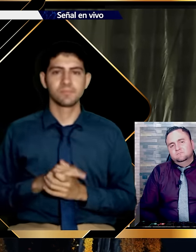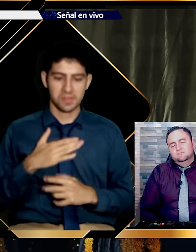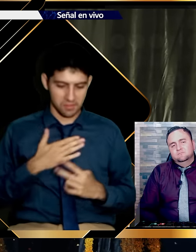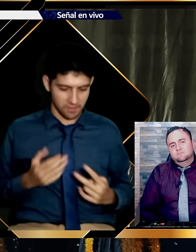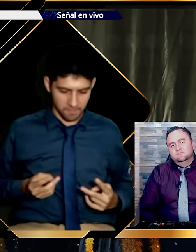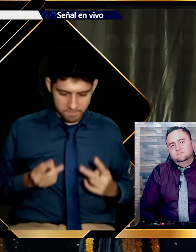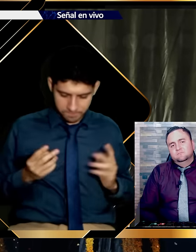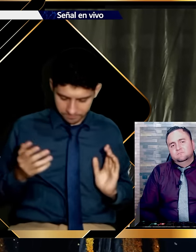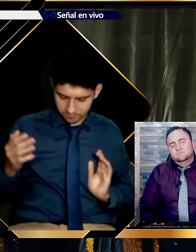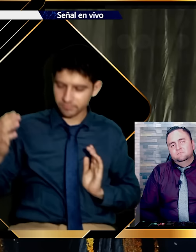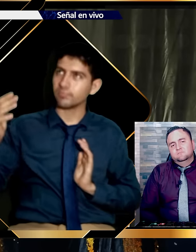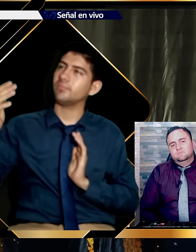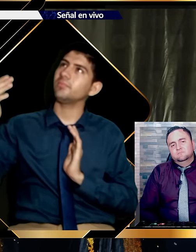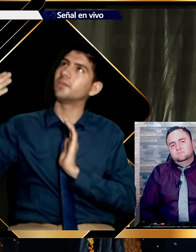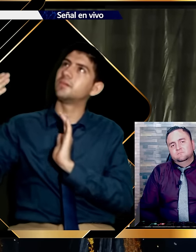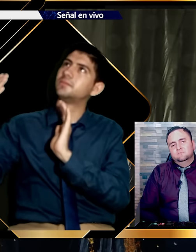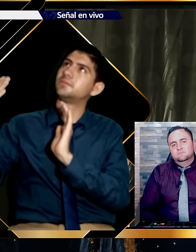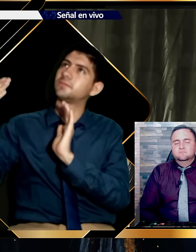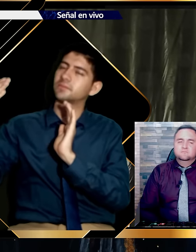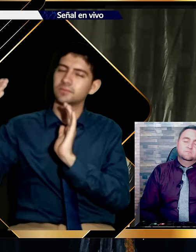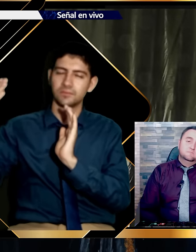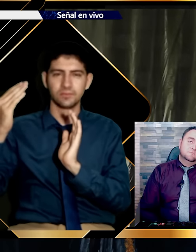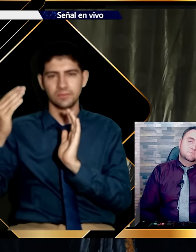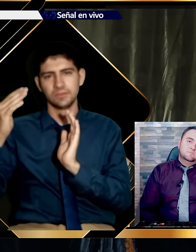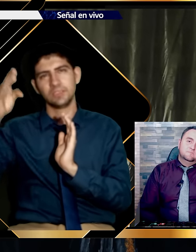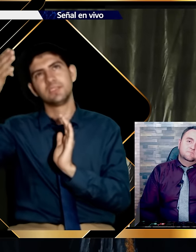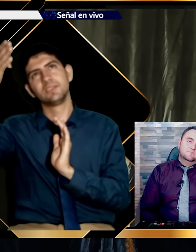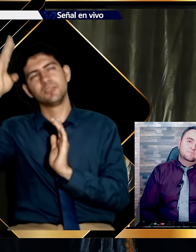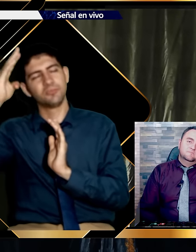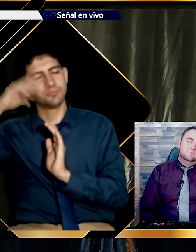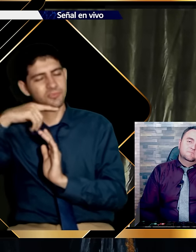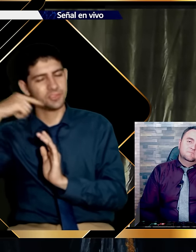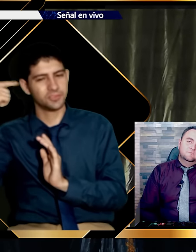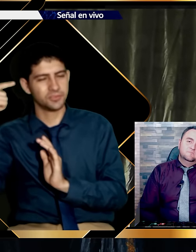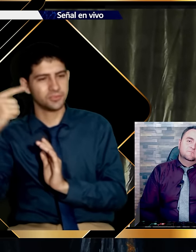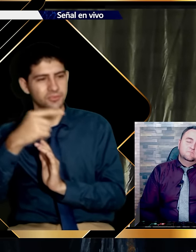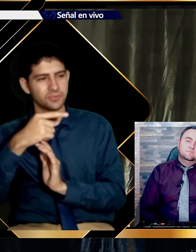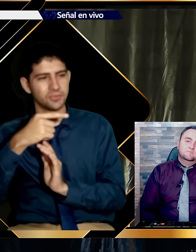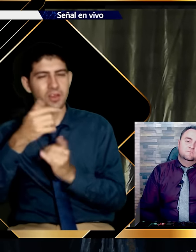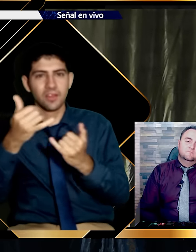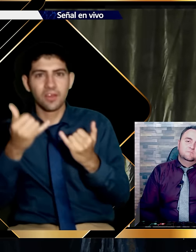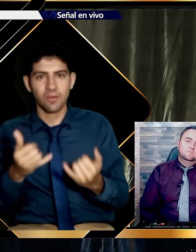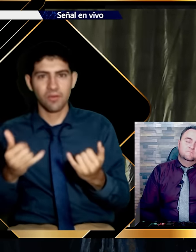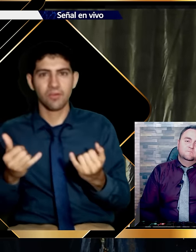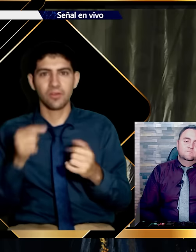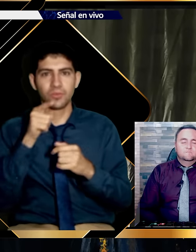Y Mefiboset llegó a la mesa del rey. Y el rey lo hizo seguir. Le dijo. Desde hoy.